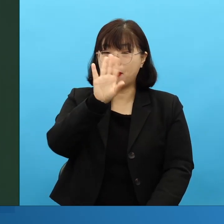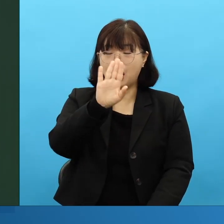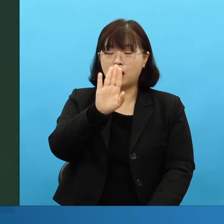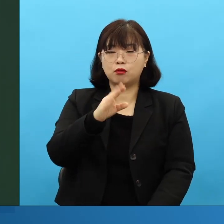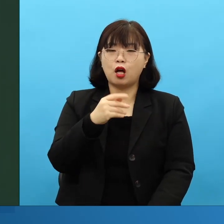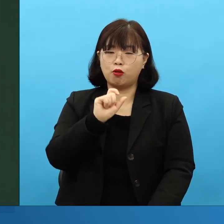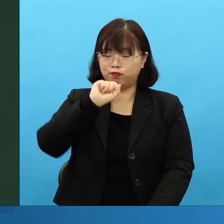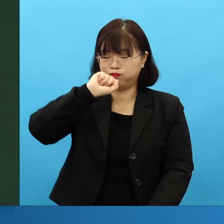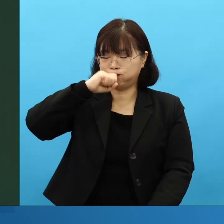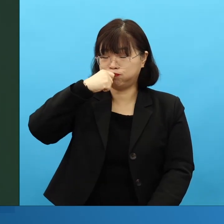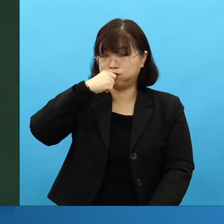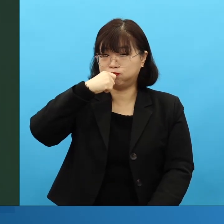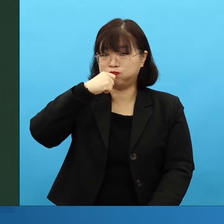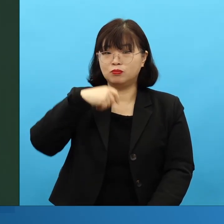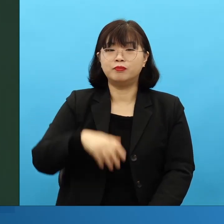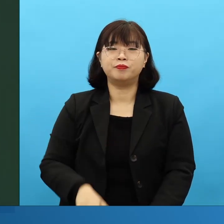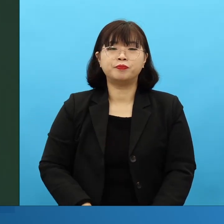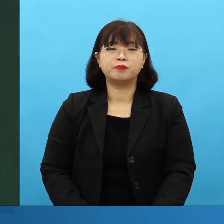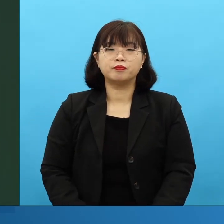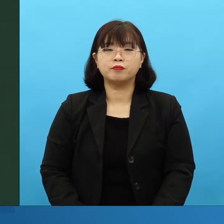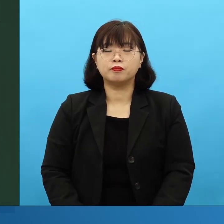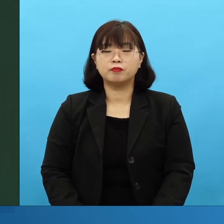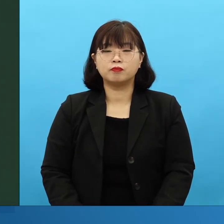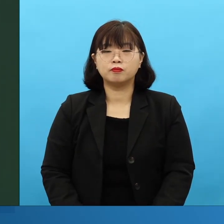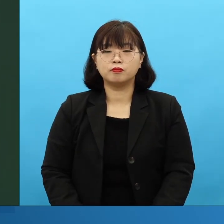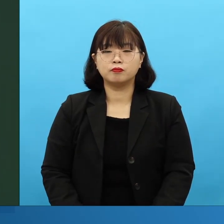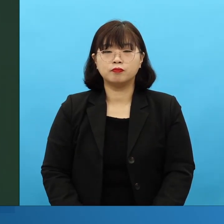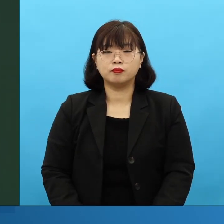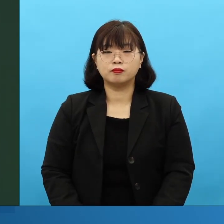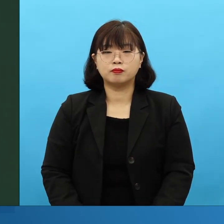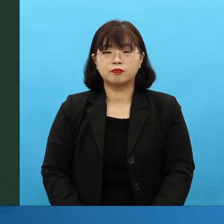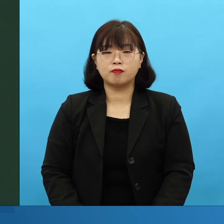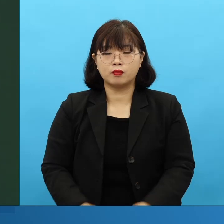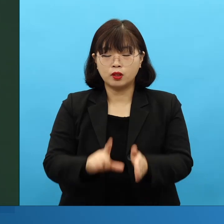그런데 이상한 일이 벌어졌죠. 유대인을 다 죽이는 날이 왔단 말이에요.